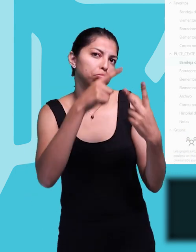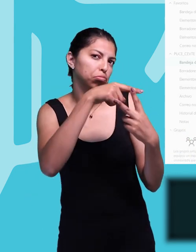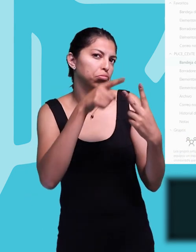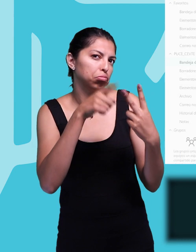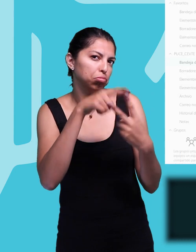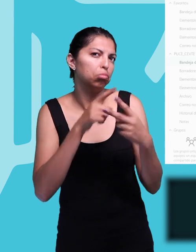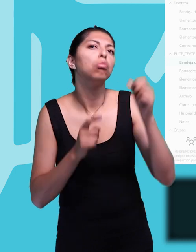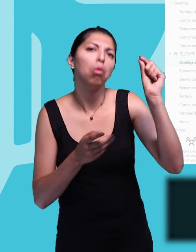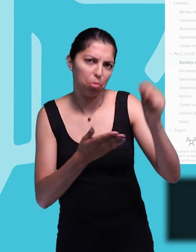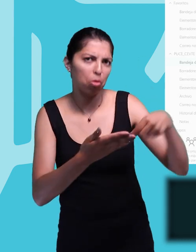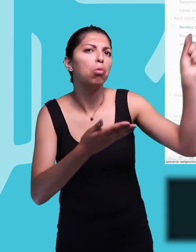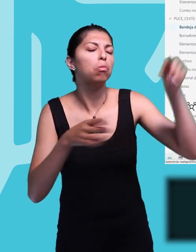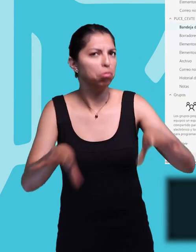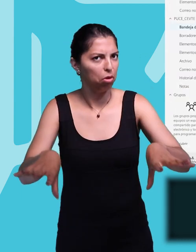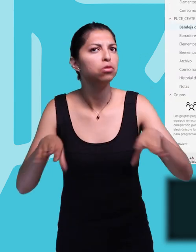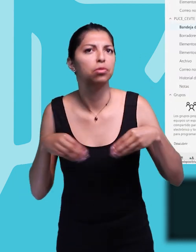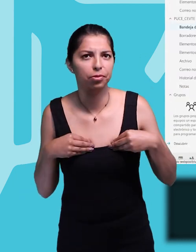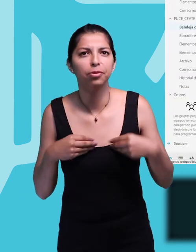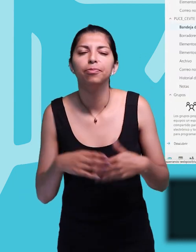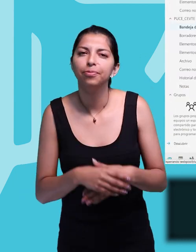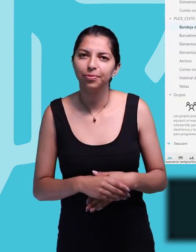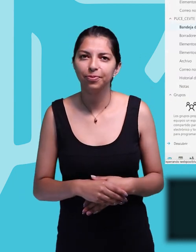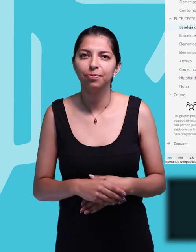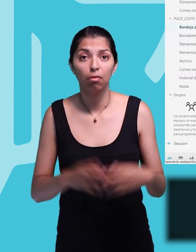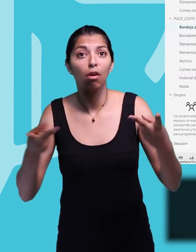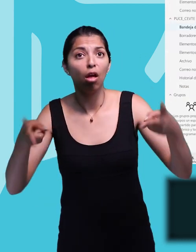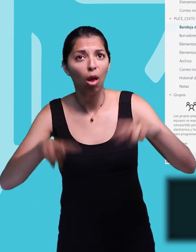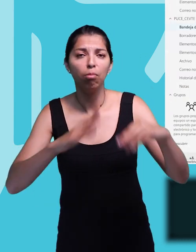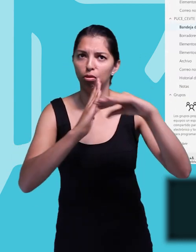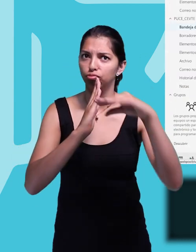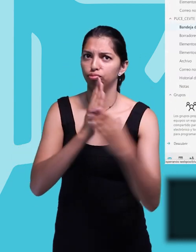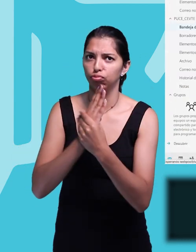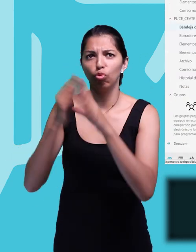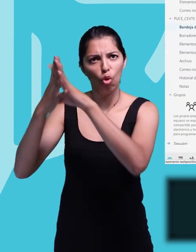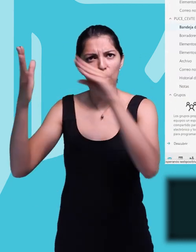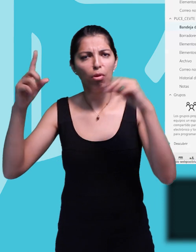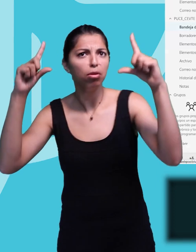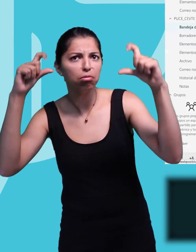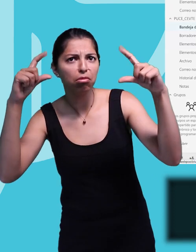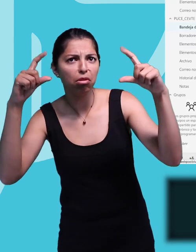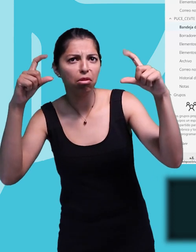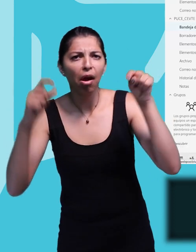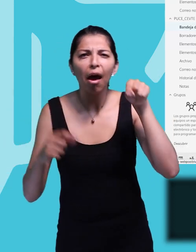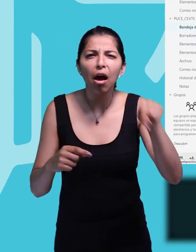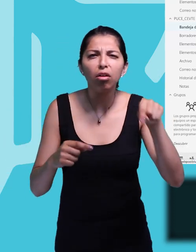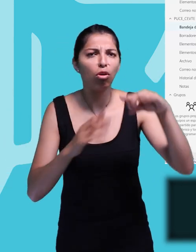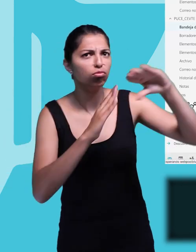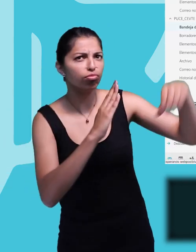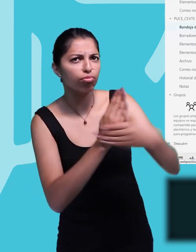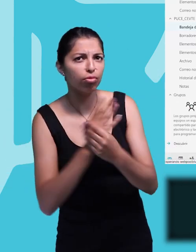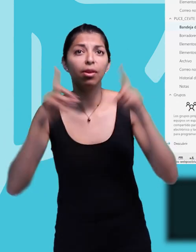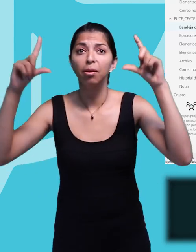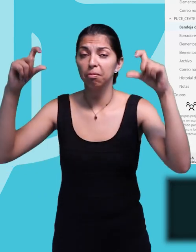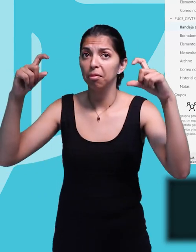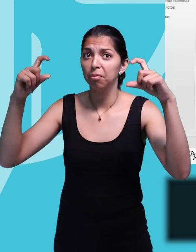la herramienta. Le damos a Aceptar. Podemos en este punto también insertar una imagen dando clic en